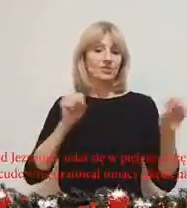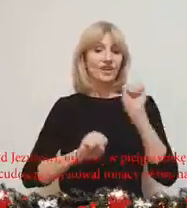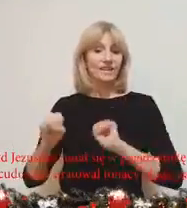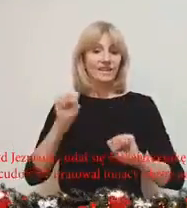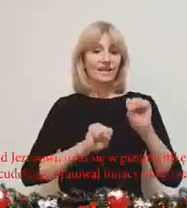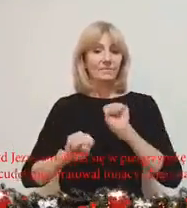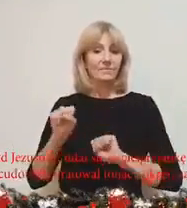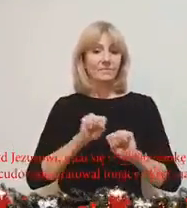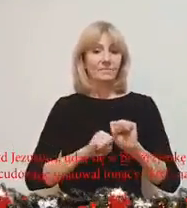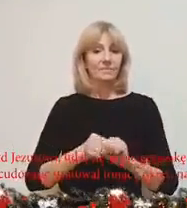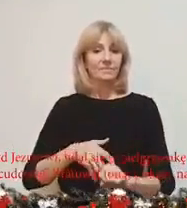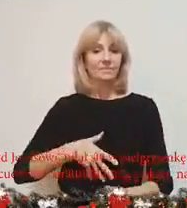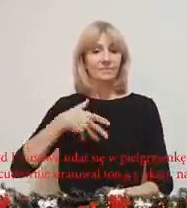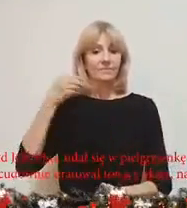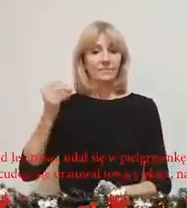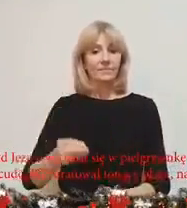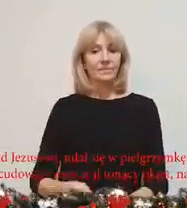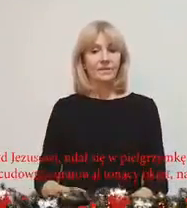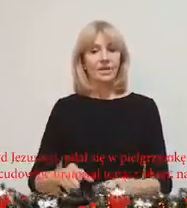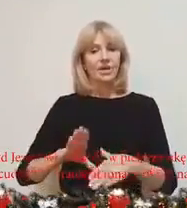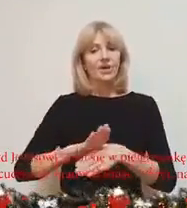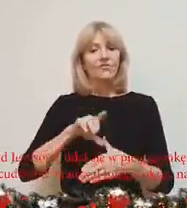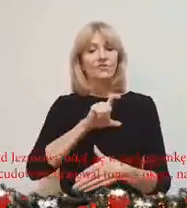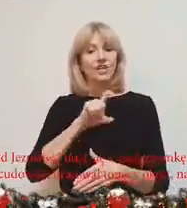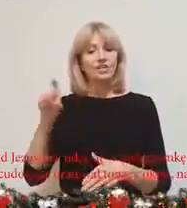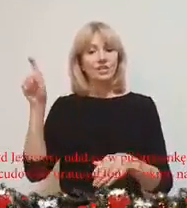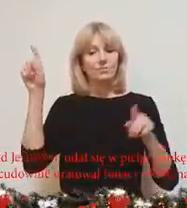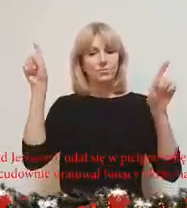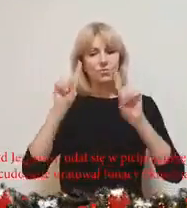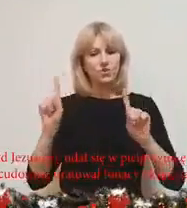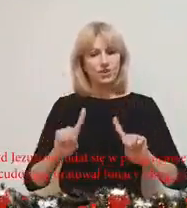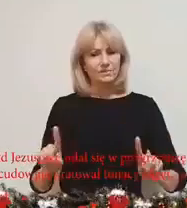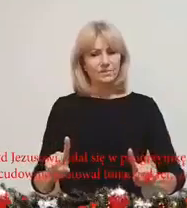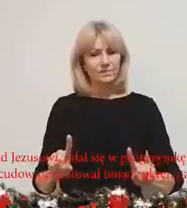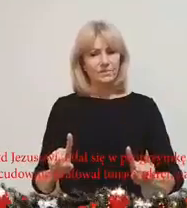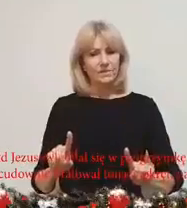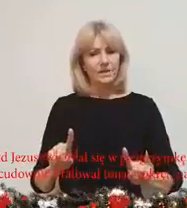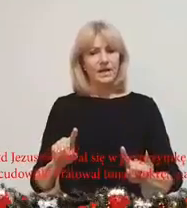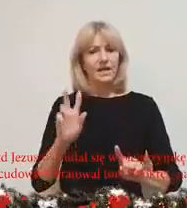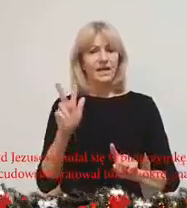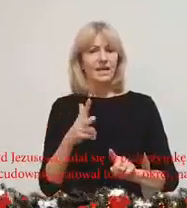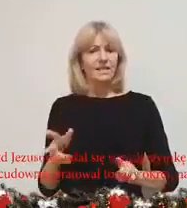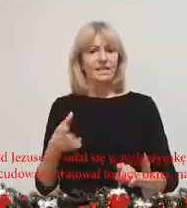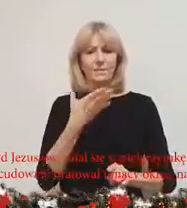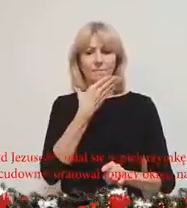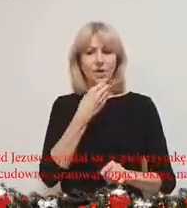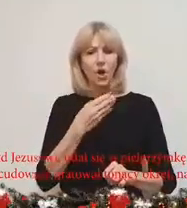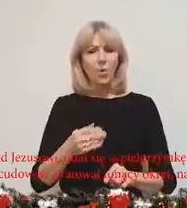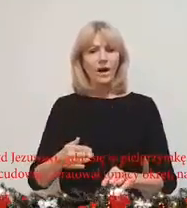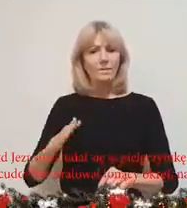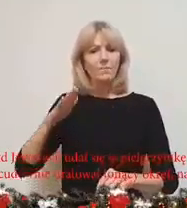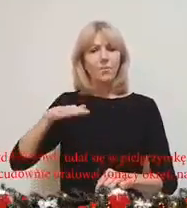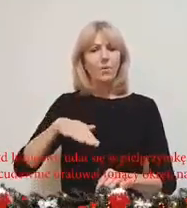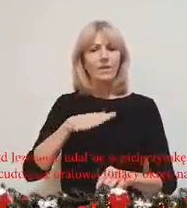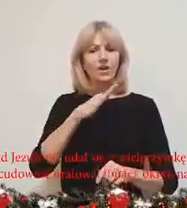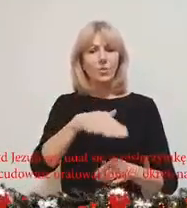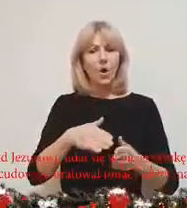Świętej. W czasie burzy, kiedy Mikołaj płynął